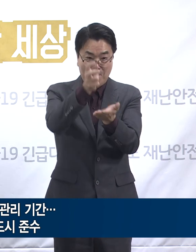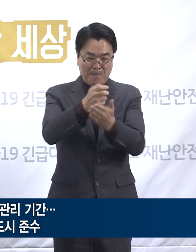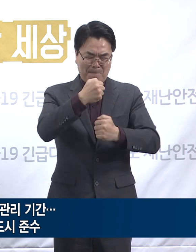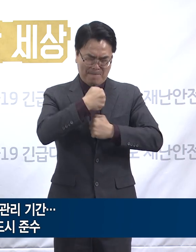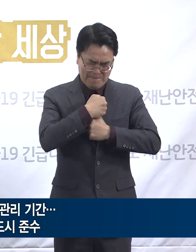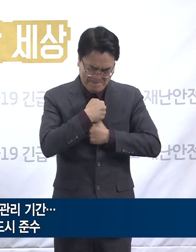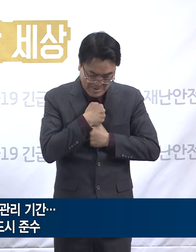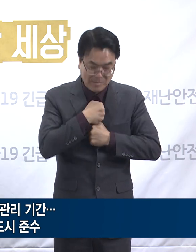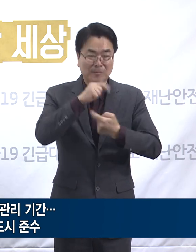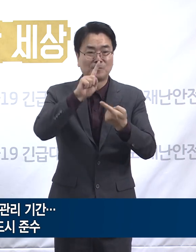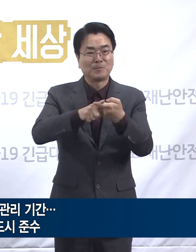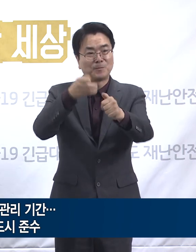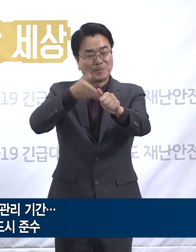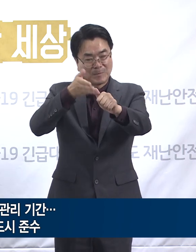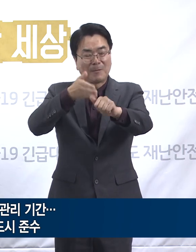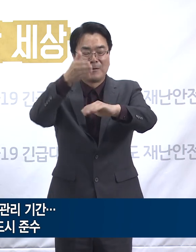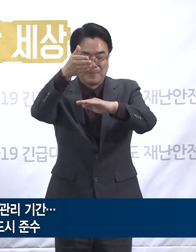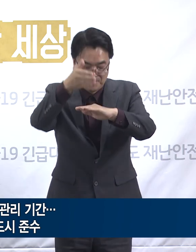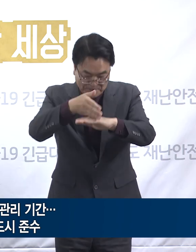준수해 주시기를 바라겠습니다. 감사합니다.